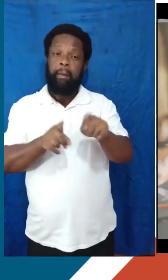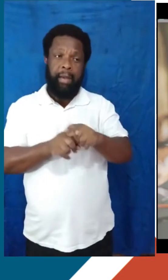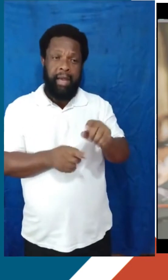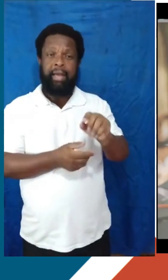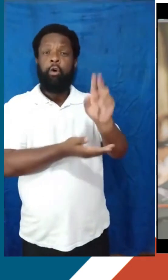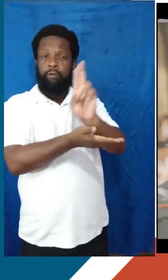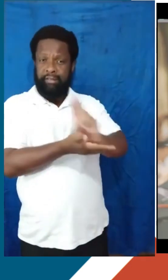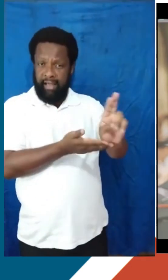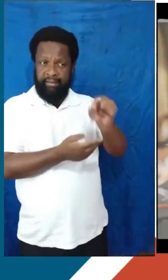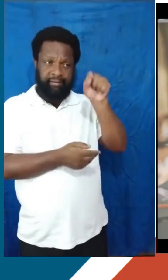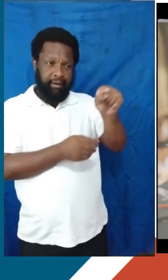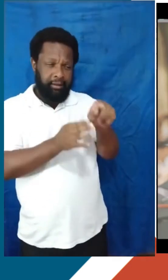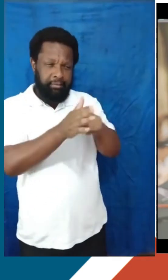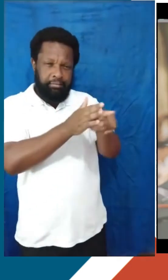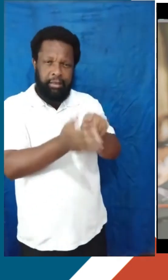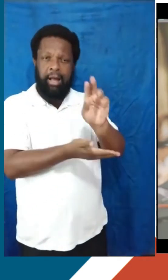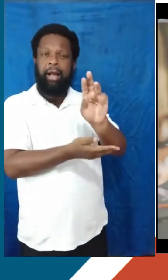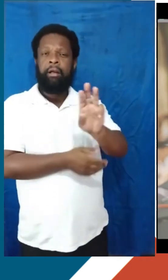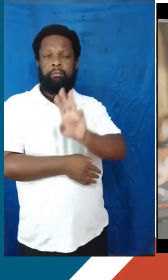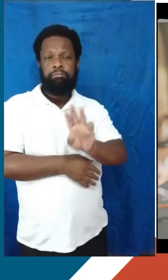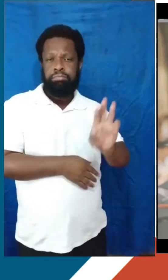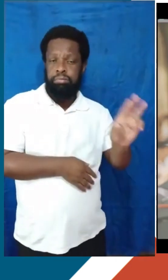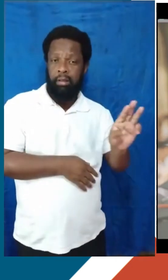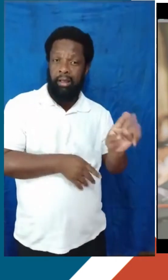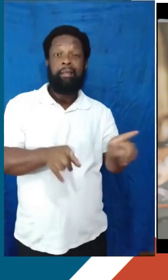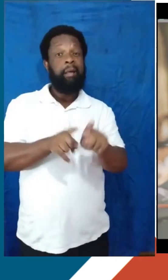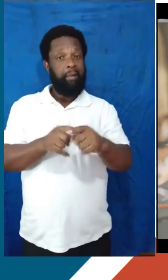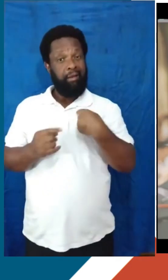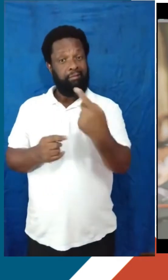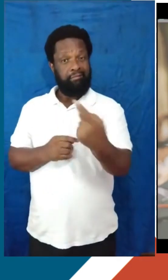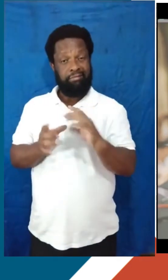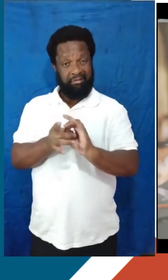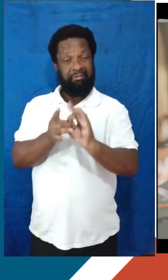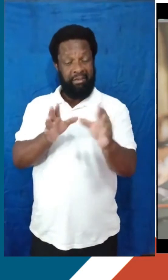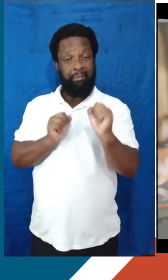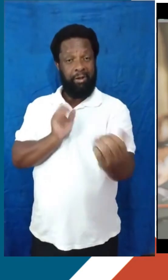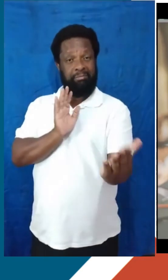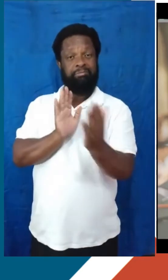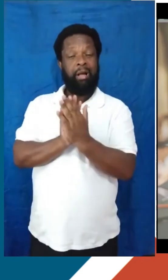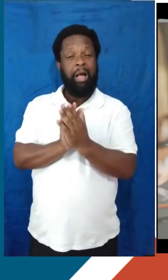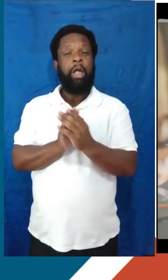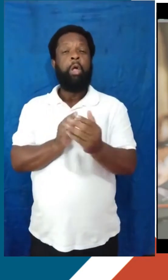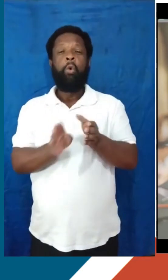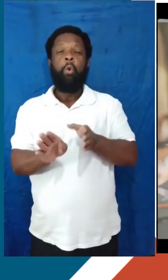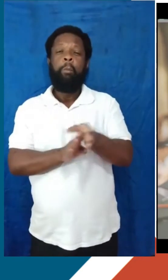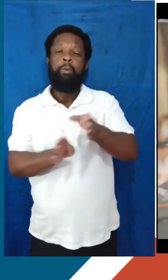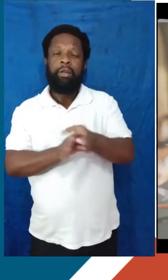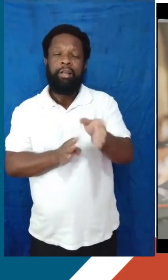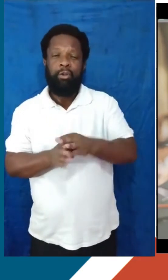universidades, e mais do que isso, né, estamos sempre disponíveis para conversar e ajudar vocês, procurem os orientadores acadêmicos dos